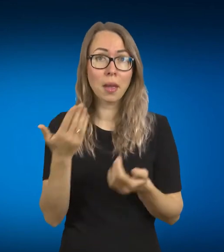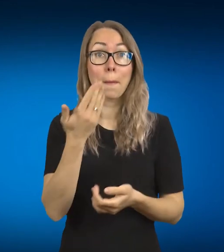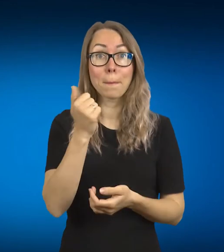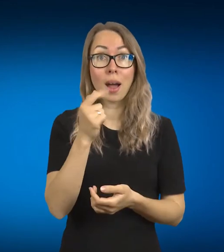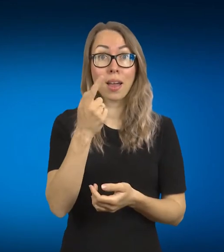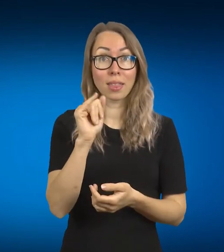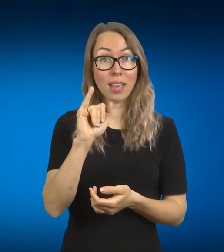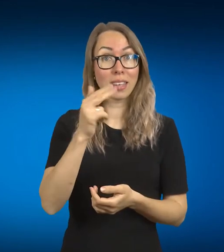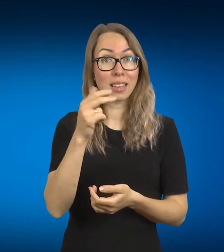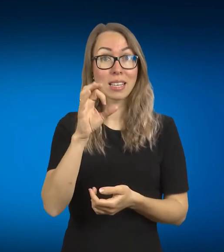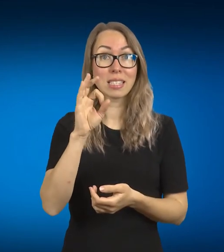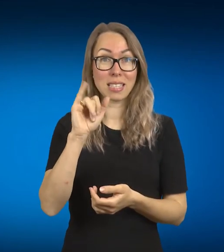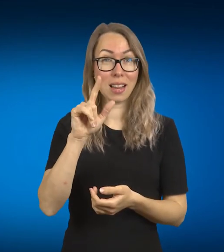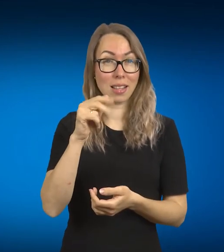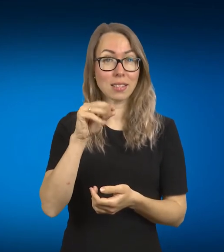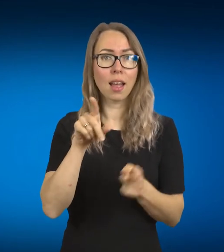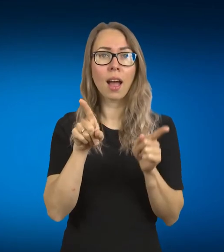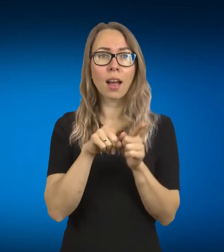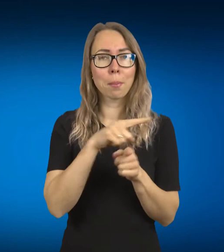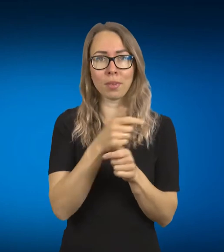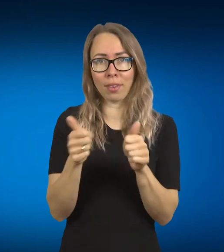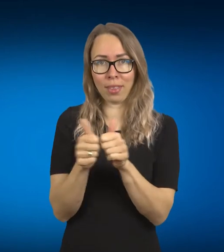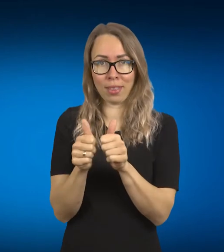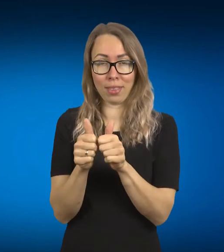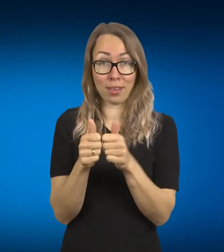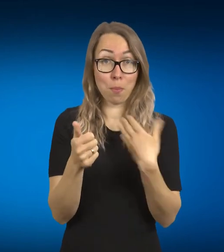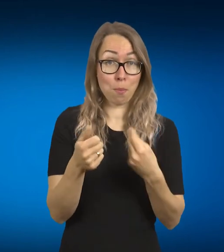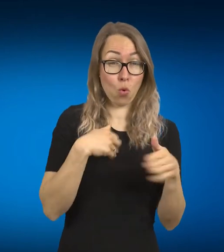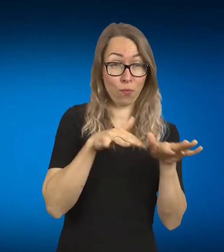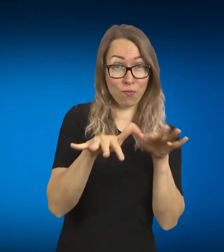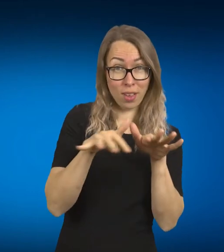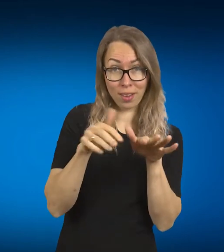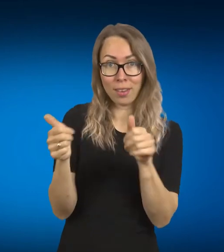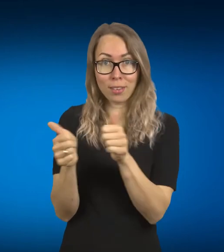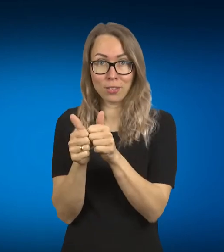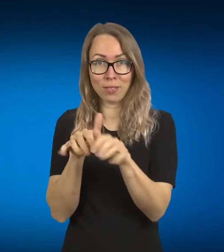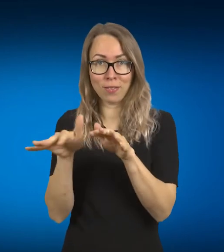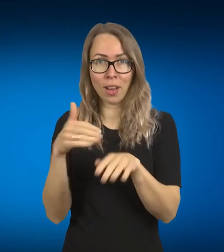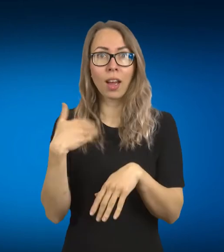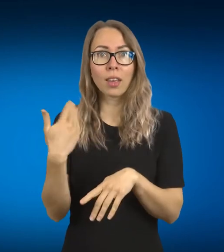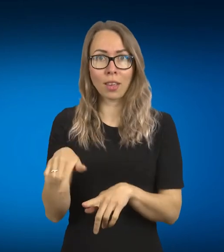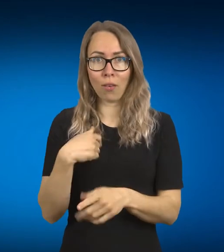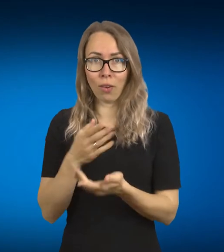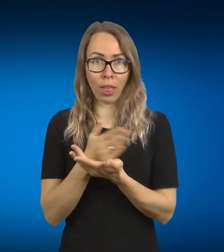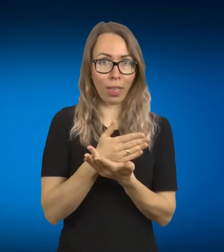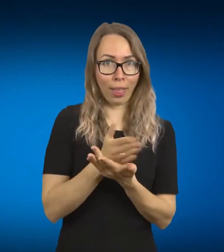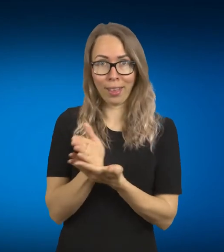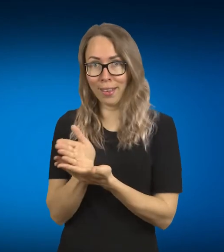tokią tapo kaip ir grėtutinę veiklą ir dabar praktiškai nebeaišku, kurią aš labiau